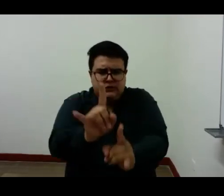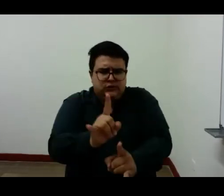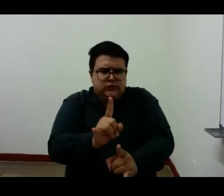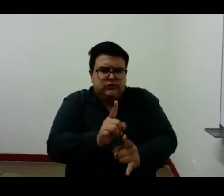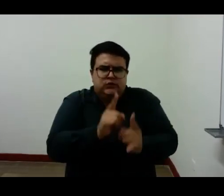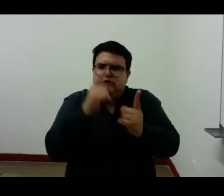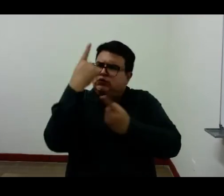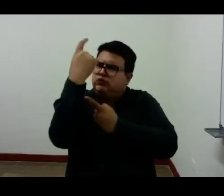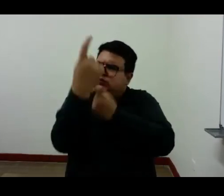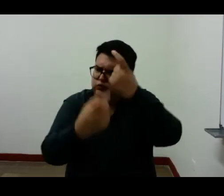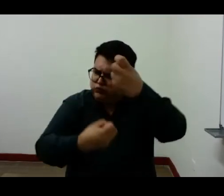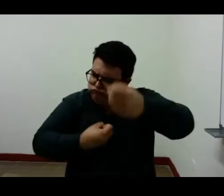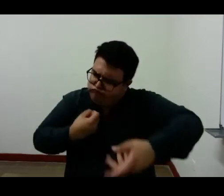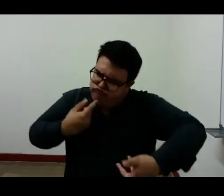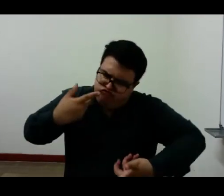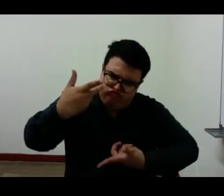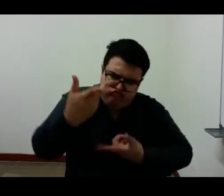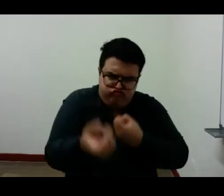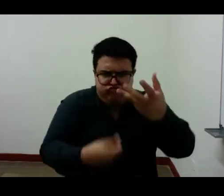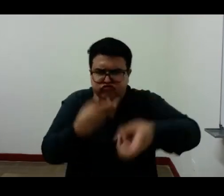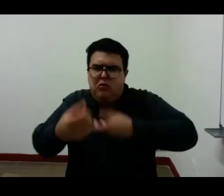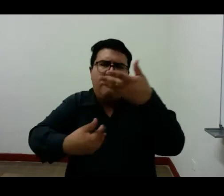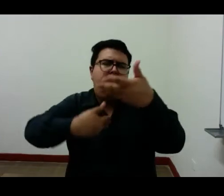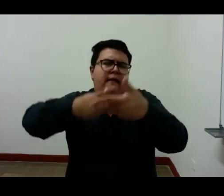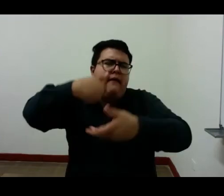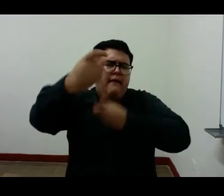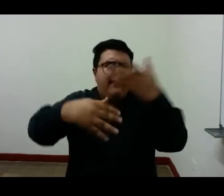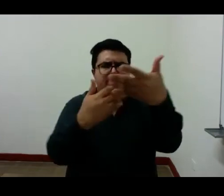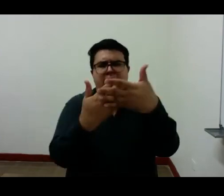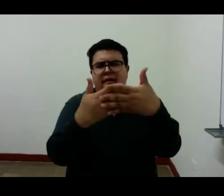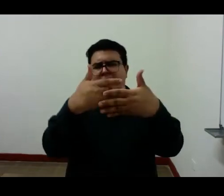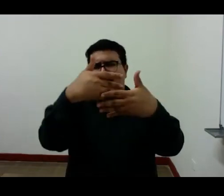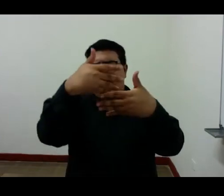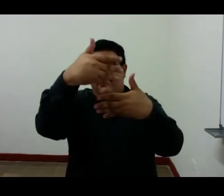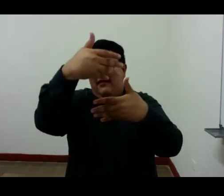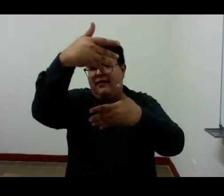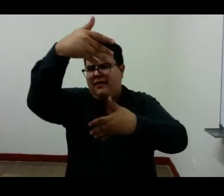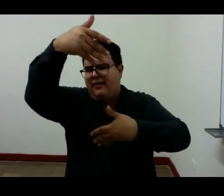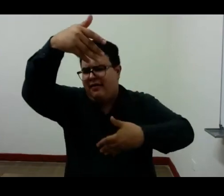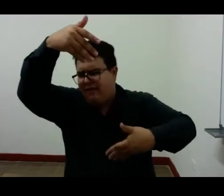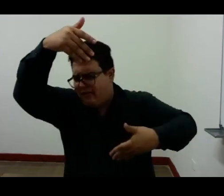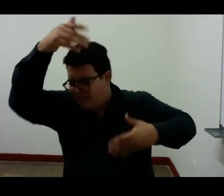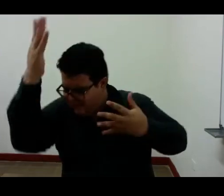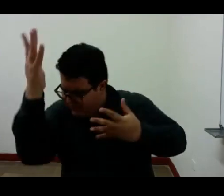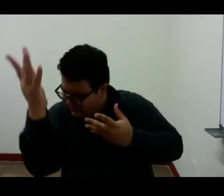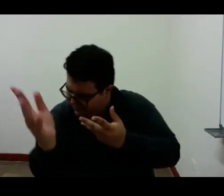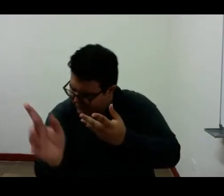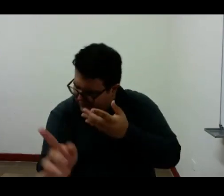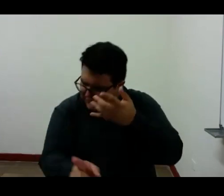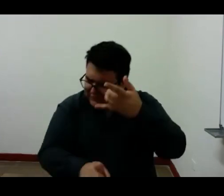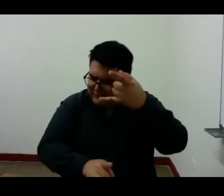expresada desde el comienzo del poema procurar decir lo que siente